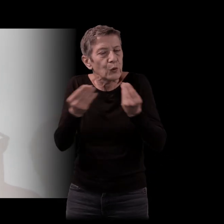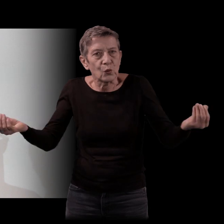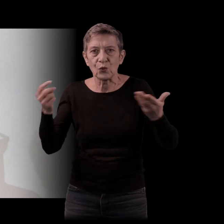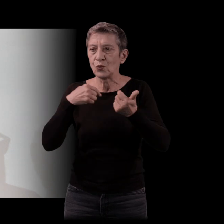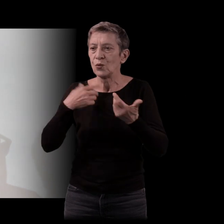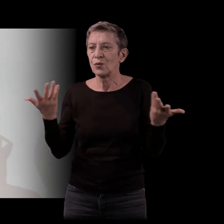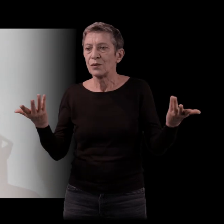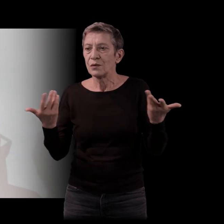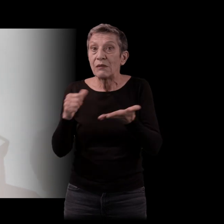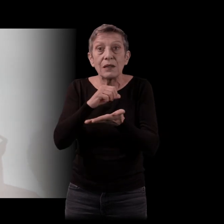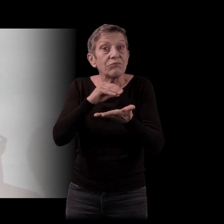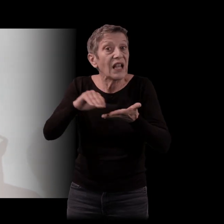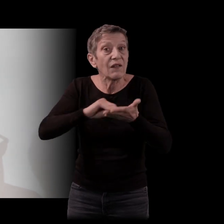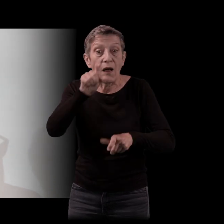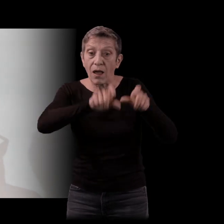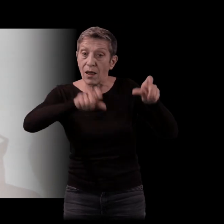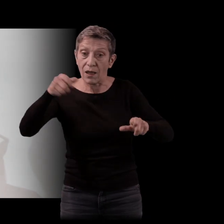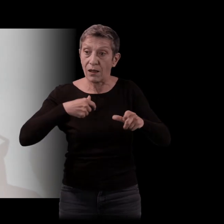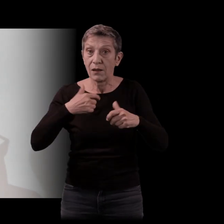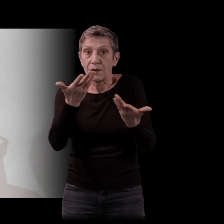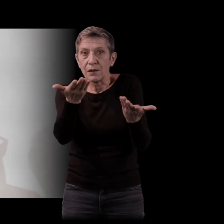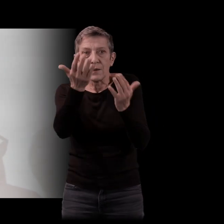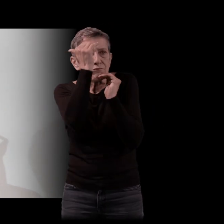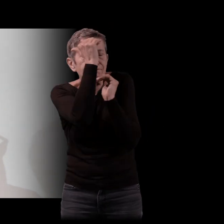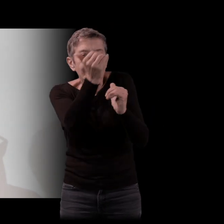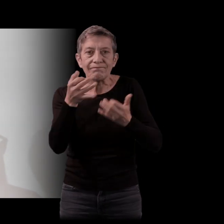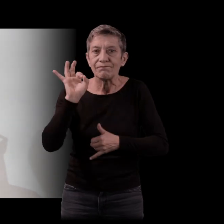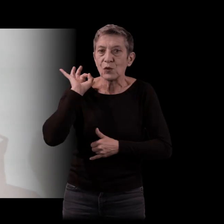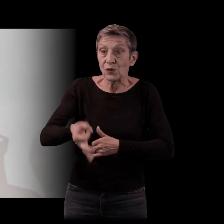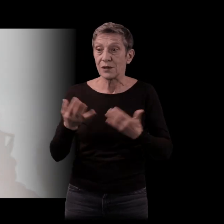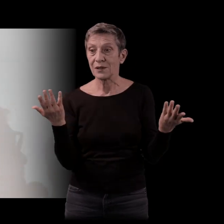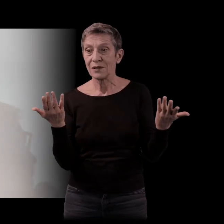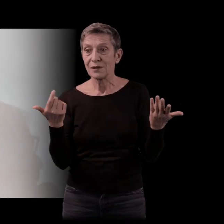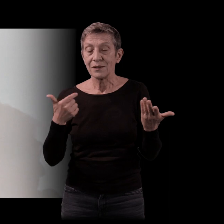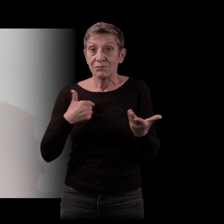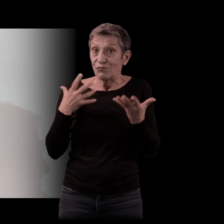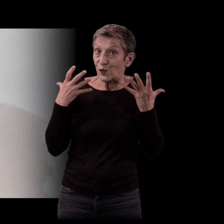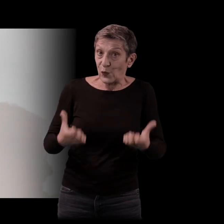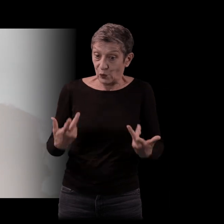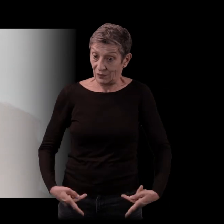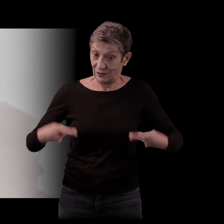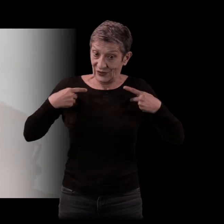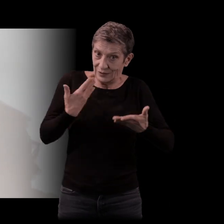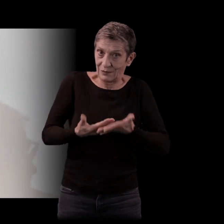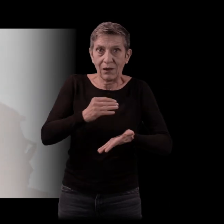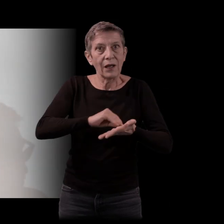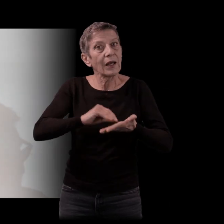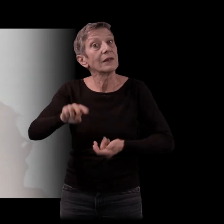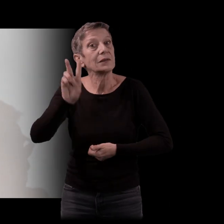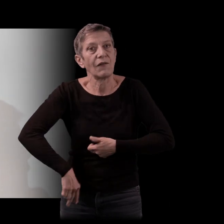écrivains et les écrivaines et j'ai aspiré à mener ce genre de vie, ça c'est vrai. J'étais très précoce dans